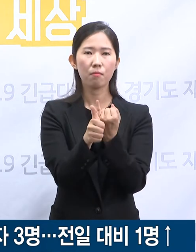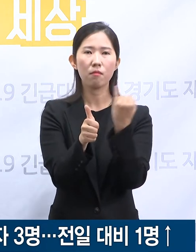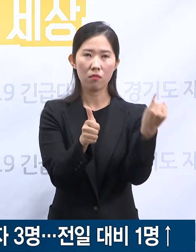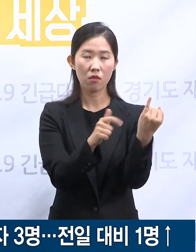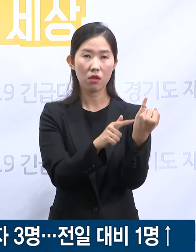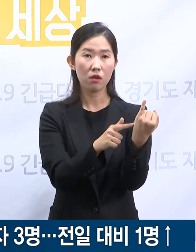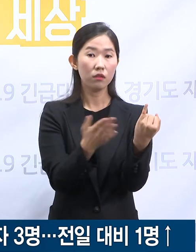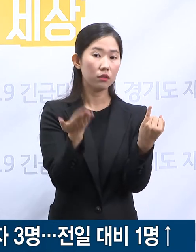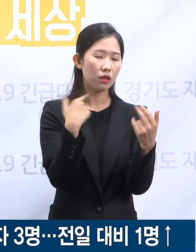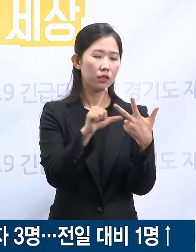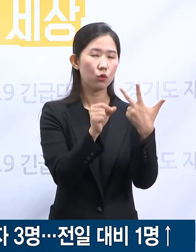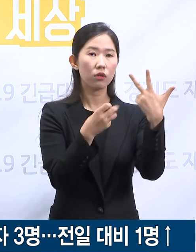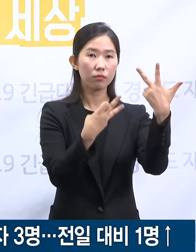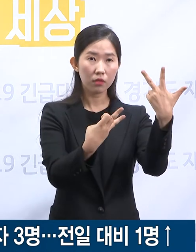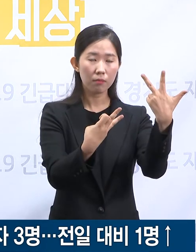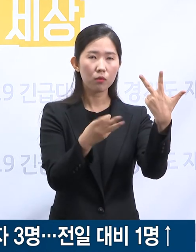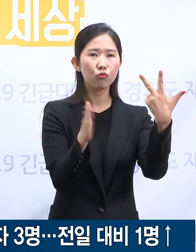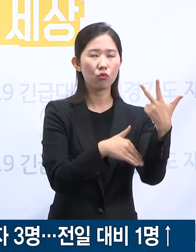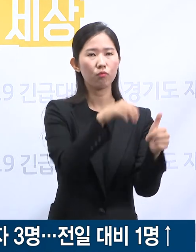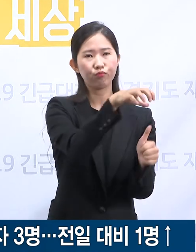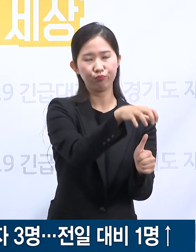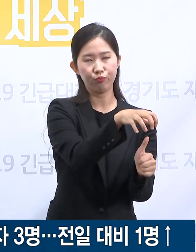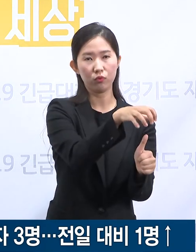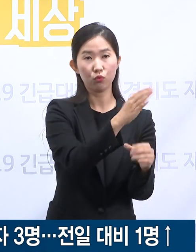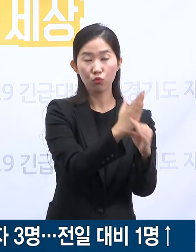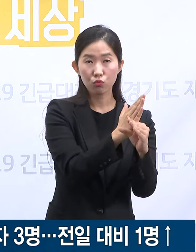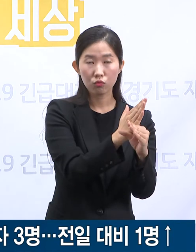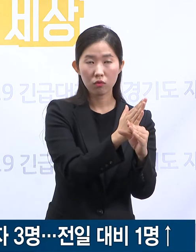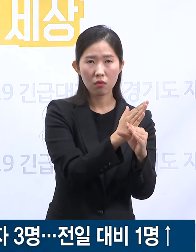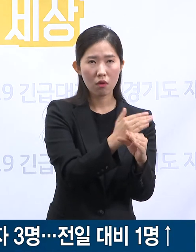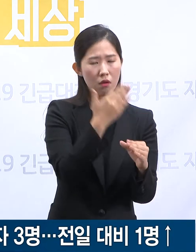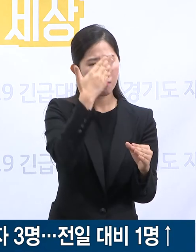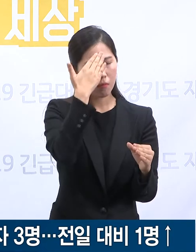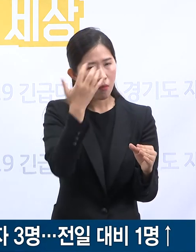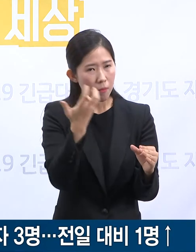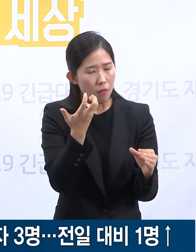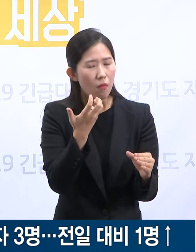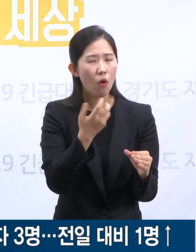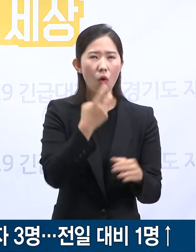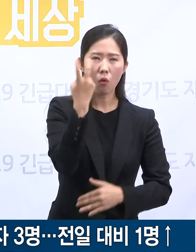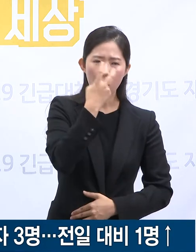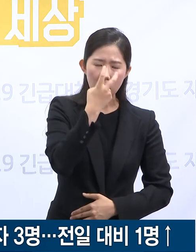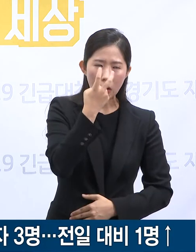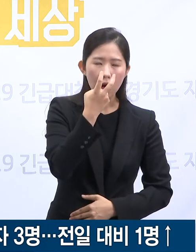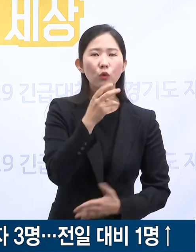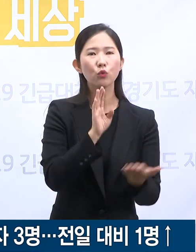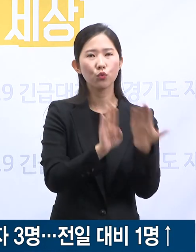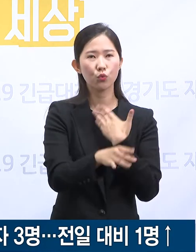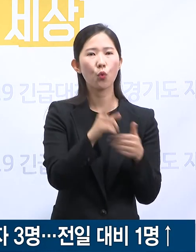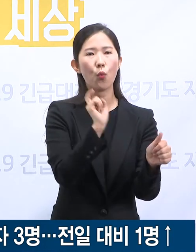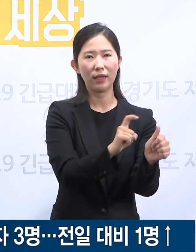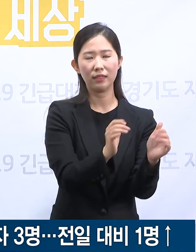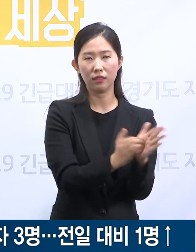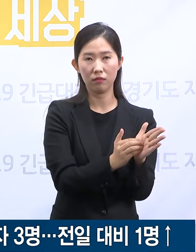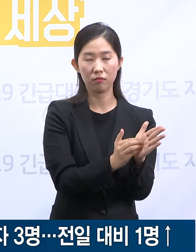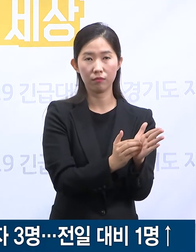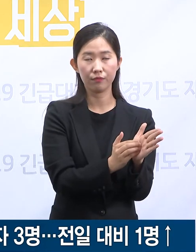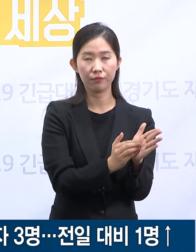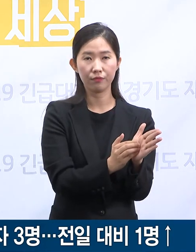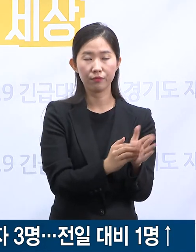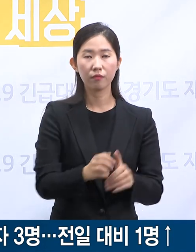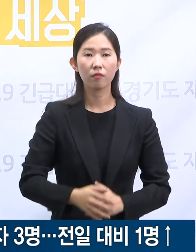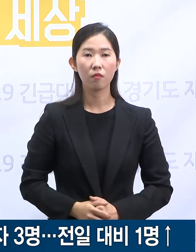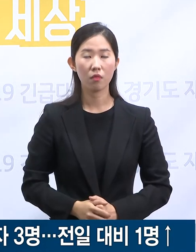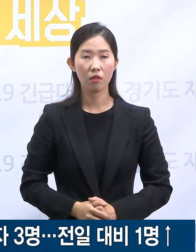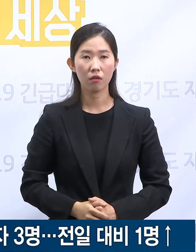자가격리 중이었으며 인후통 등 증상 발현된 뒤 검사 후 확진되었습니다. 확진자는 화성의 한